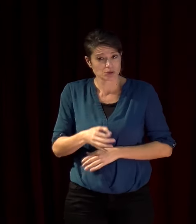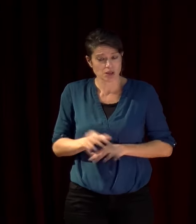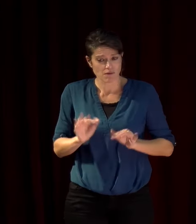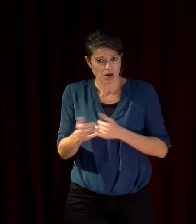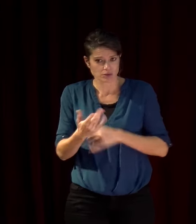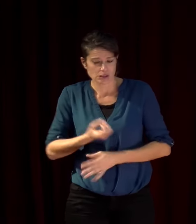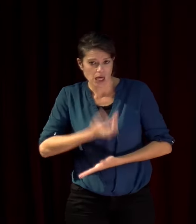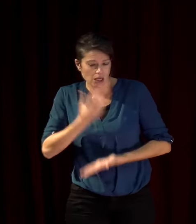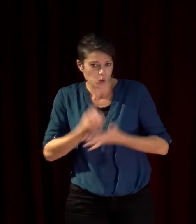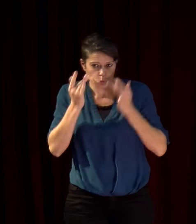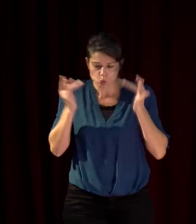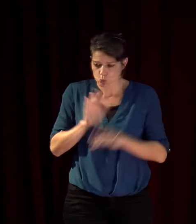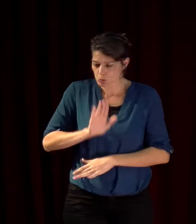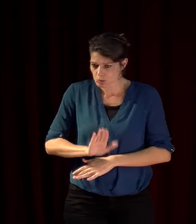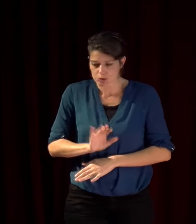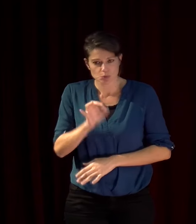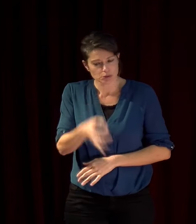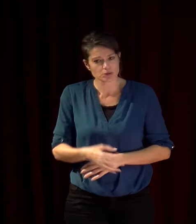artistique et culturel de ces pays